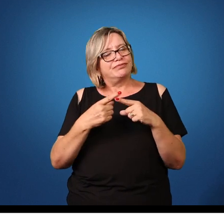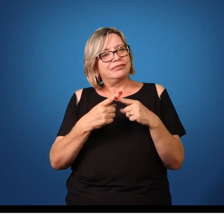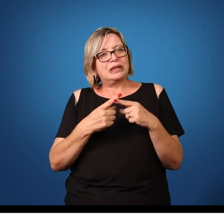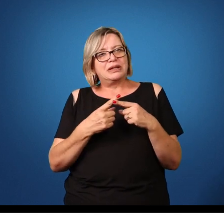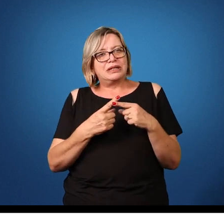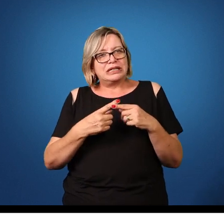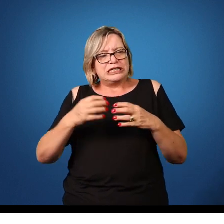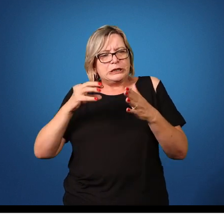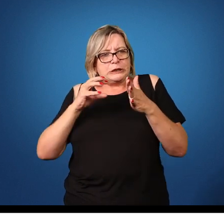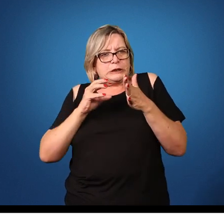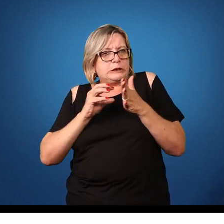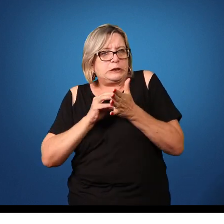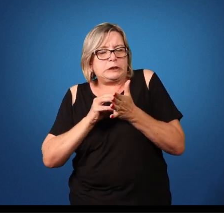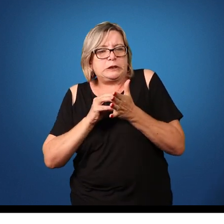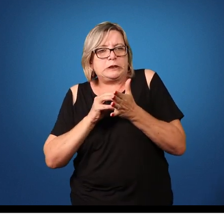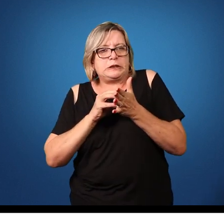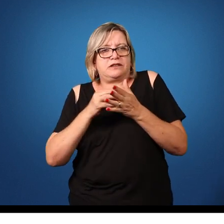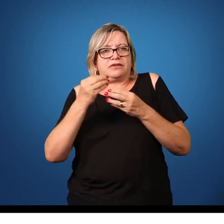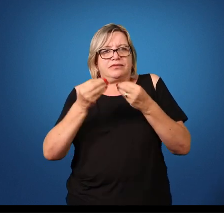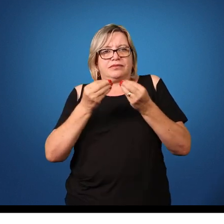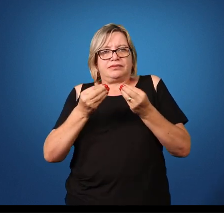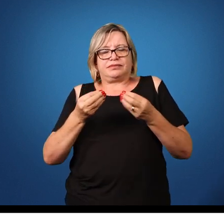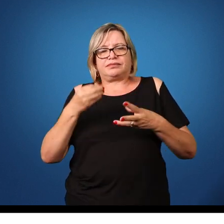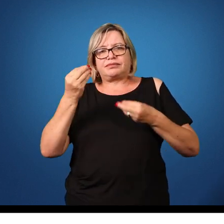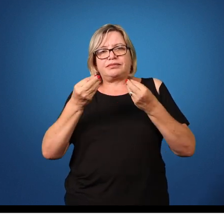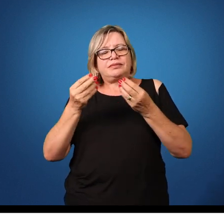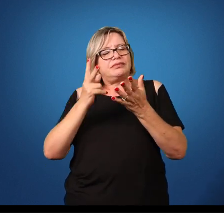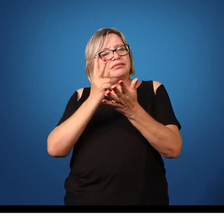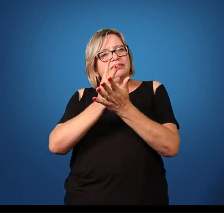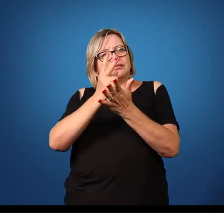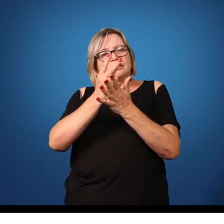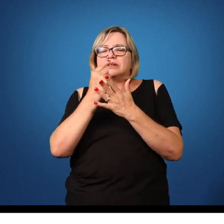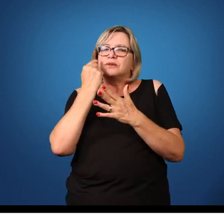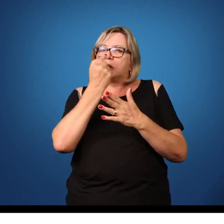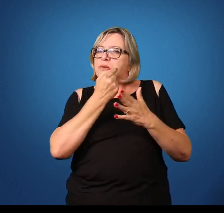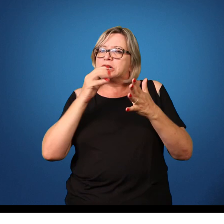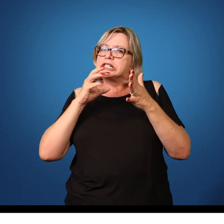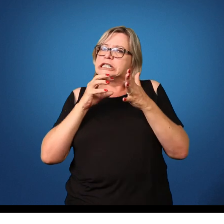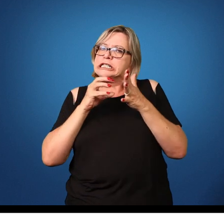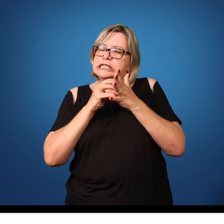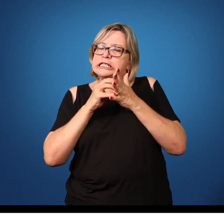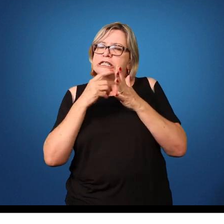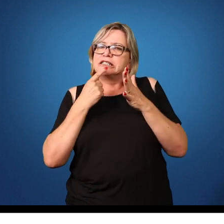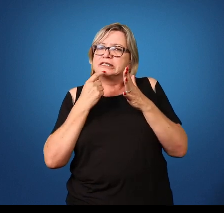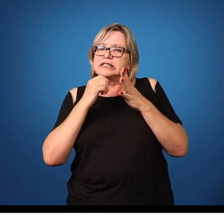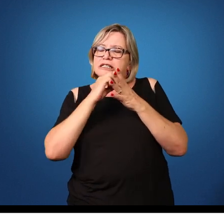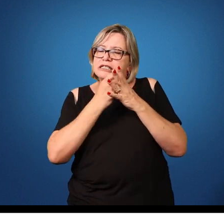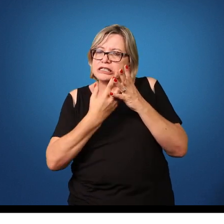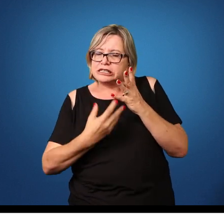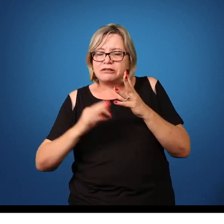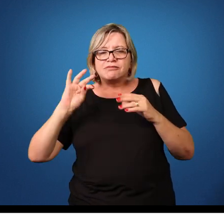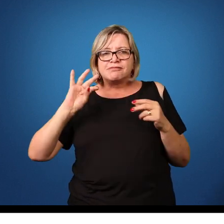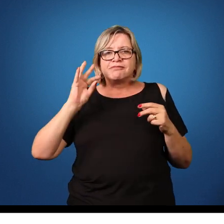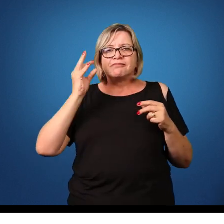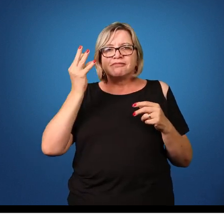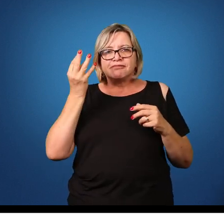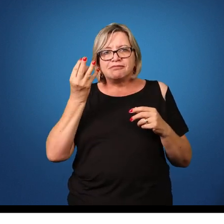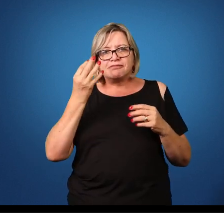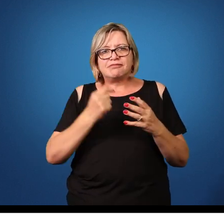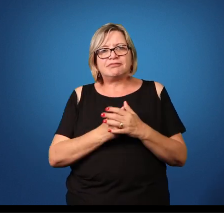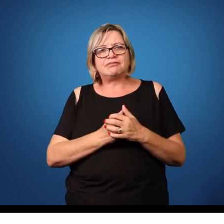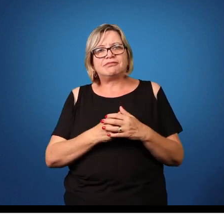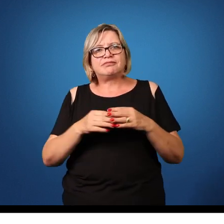fixação com aquele aparelho bucal, né, desenvolvido desse verme na parede do intestino, isso causa